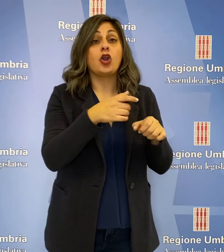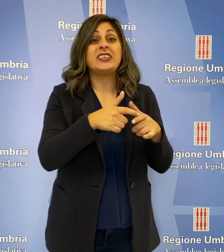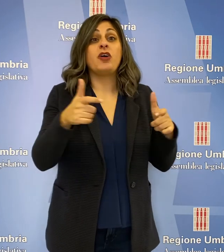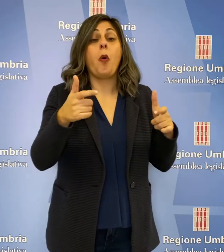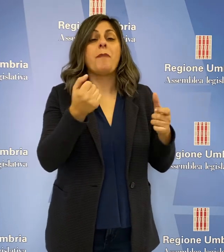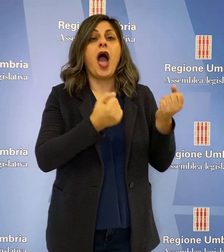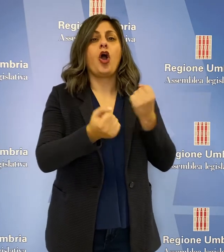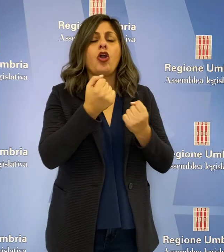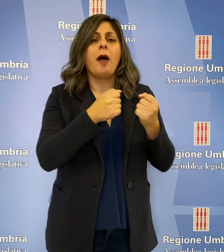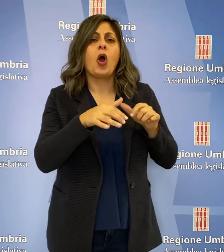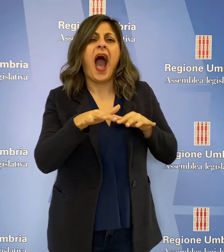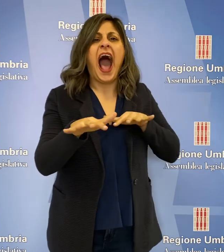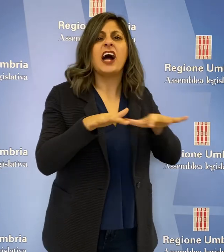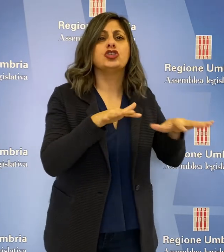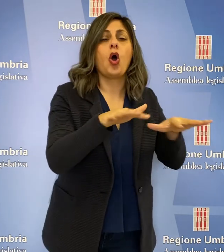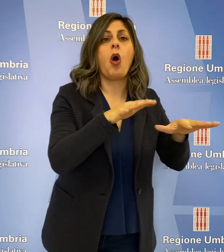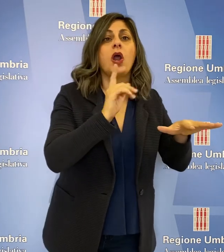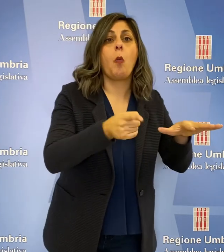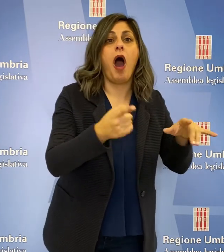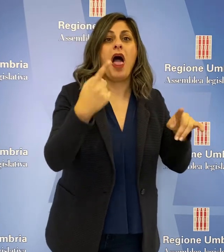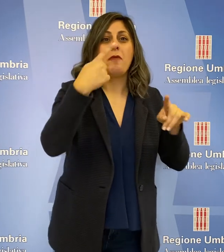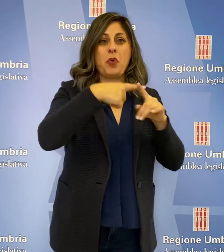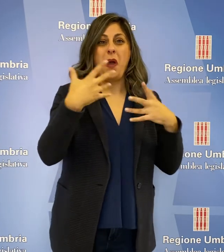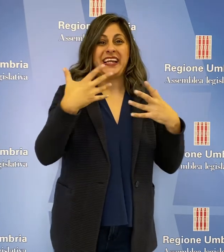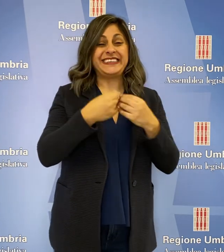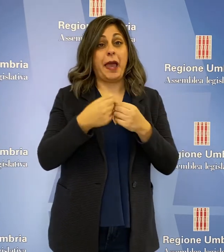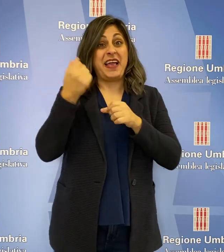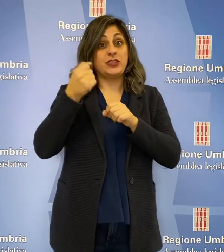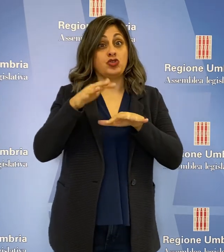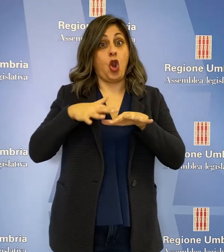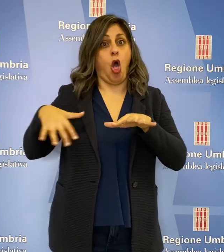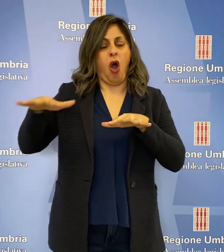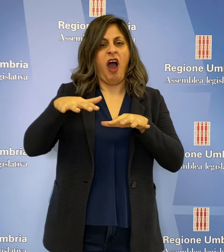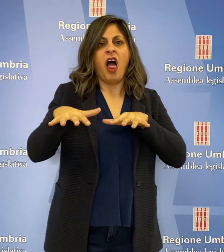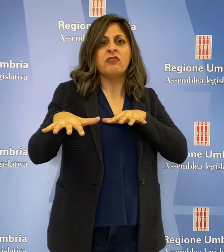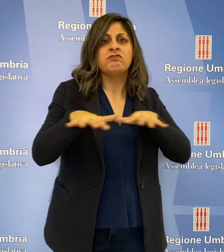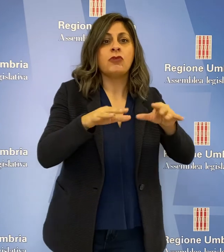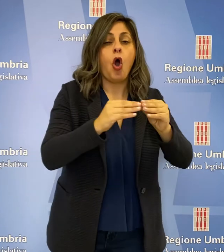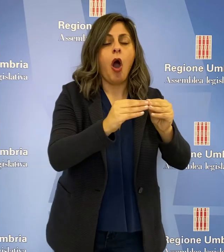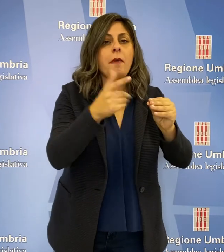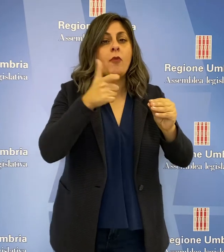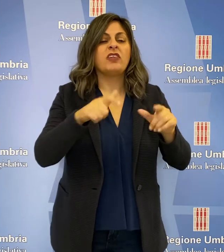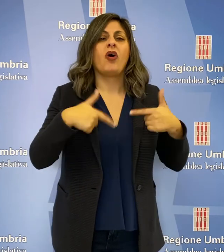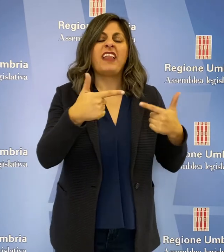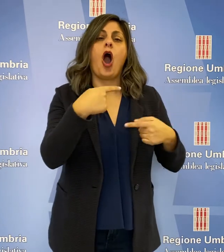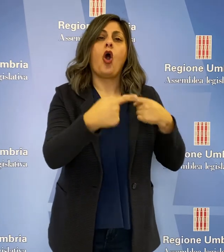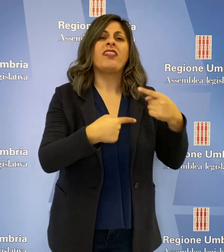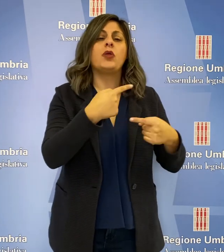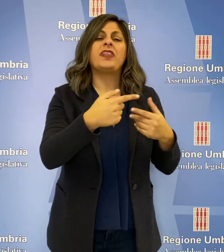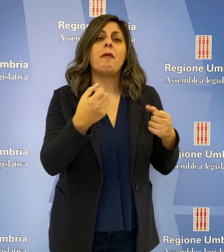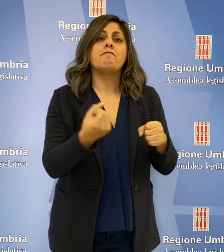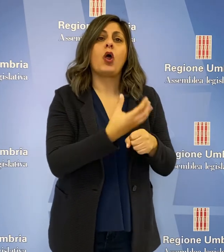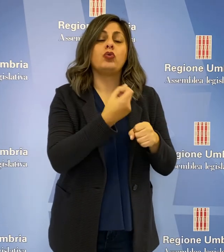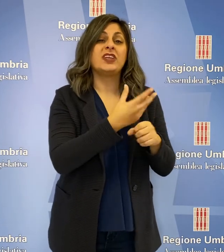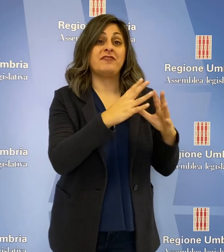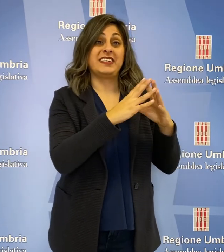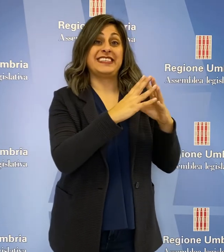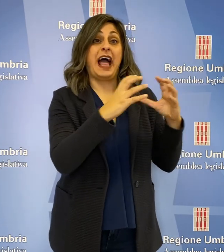Ministero dello Sviluppo Economico e le istituzioni locali per garantire la continuità produttiva dello stabilimento